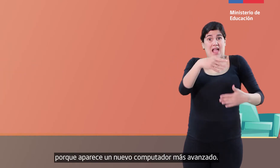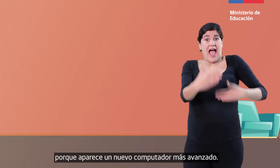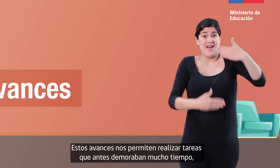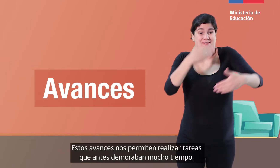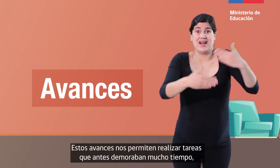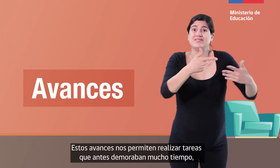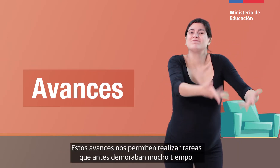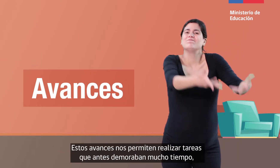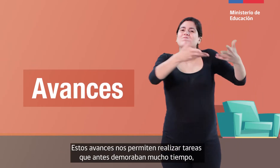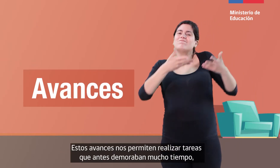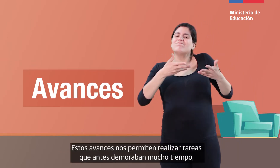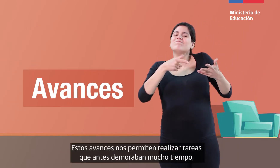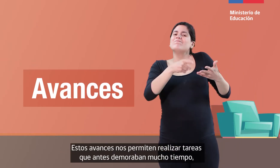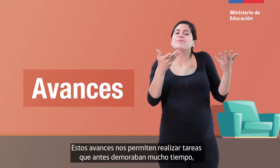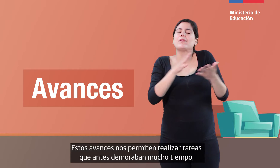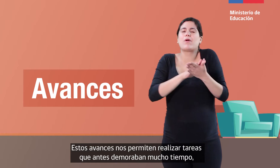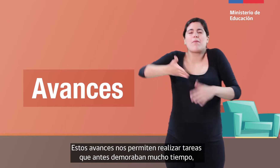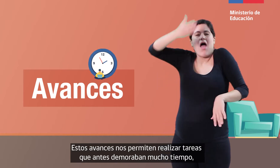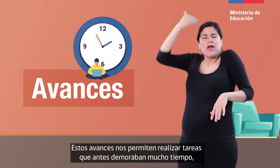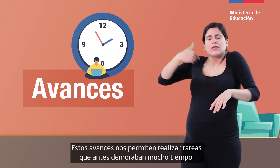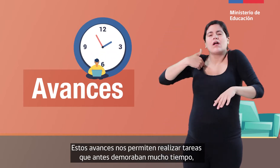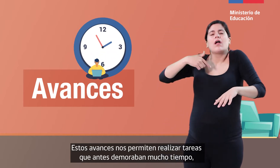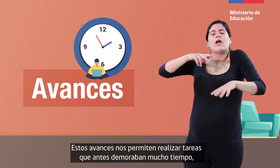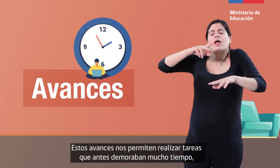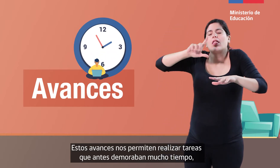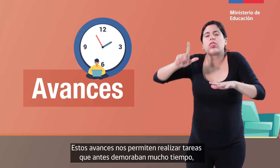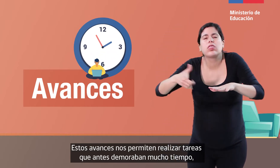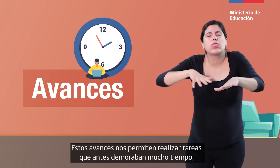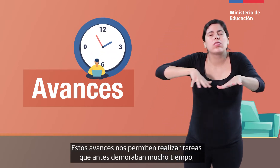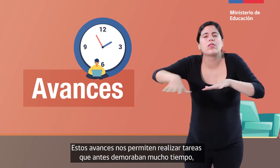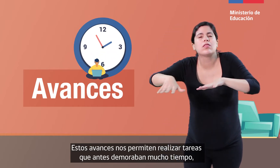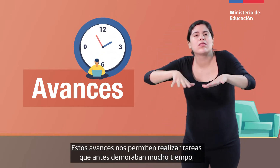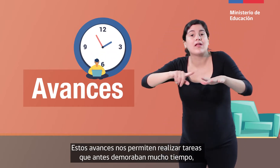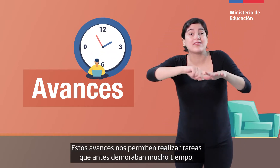Estos avances nos permiten realizar tareas que antes demoraban mucho tiempo.